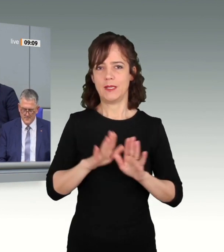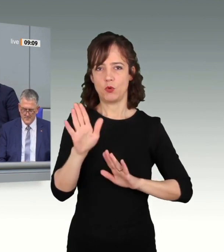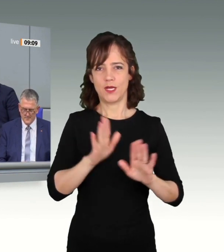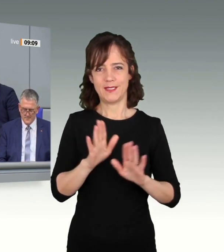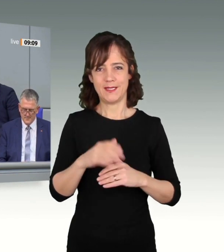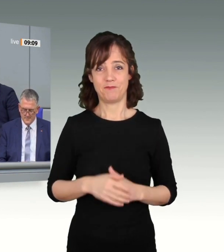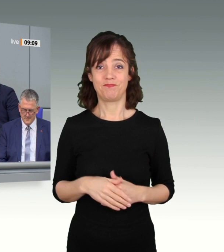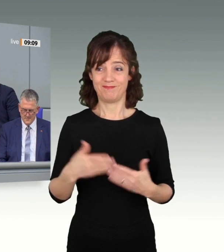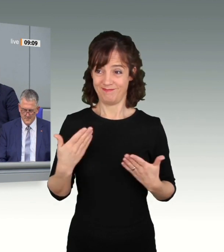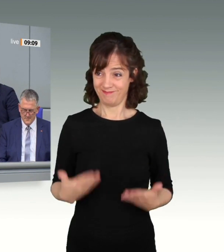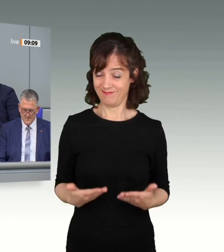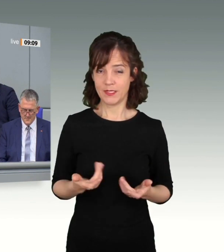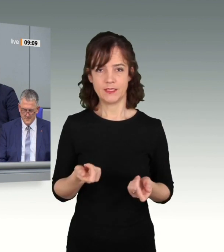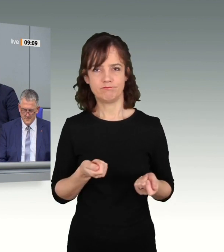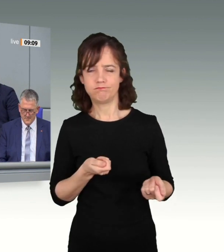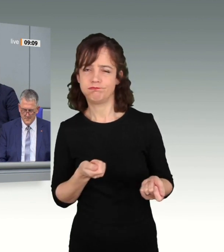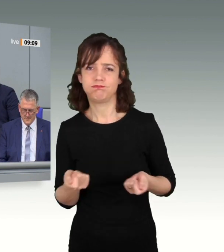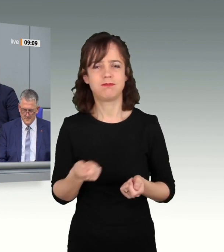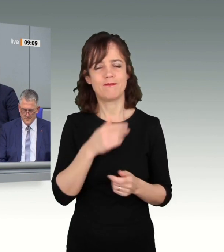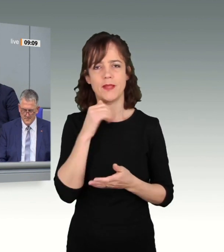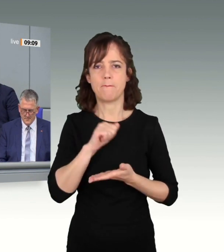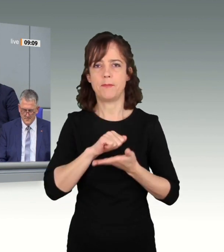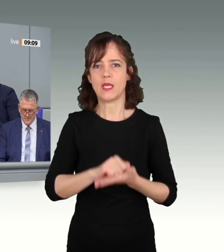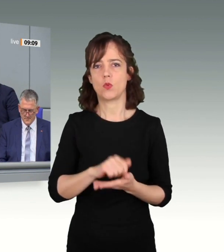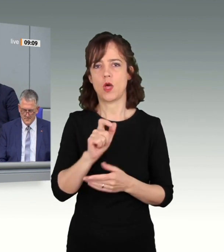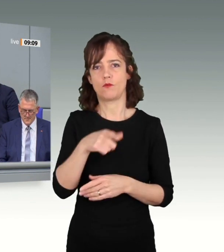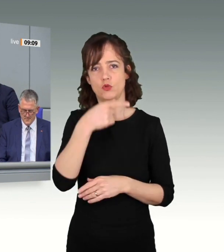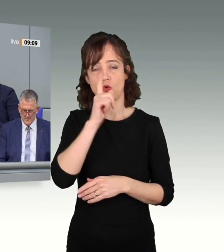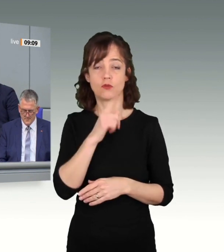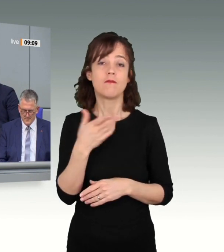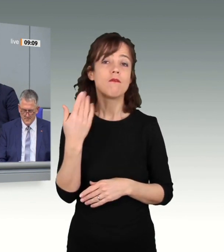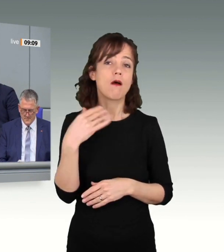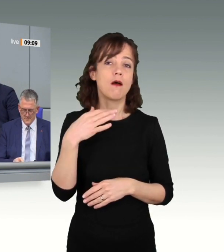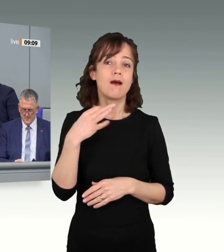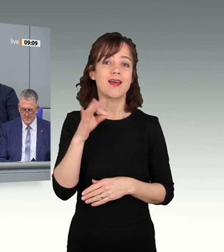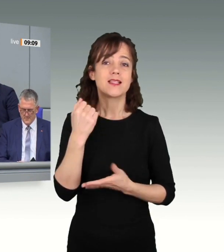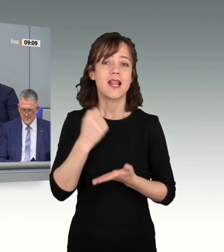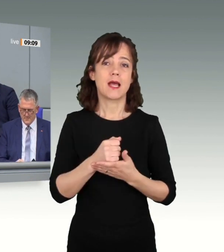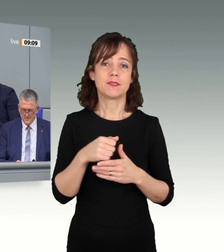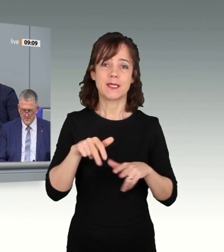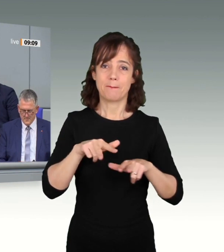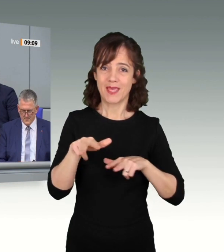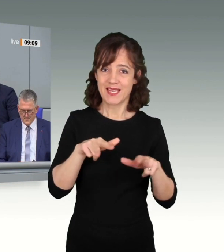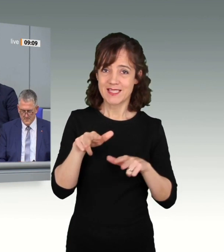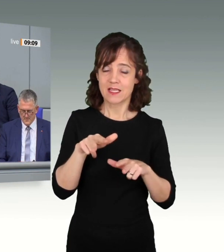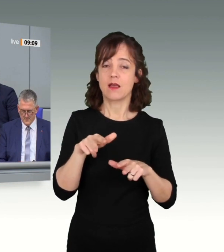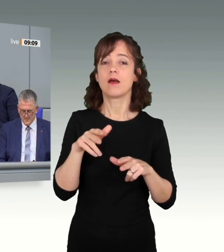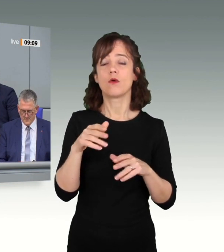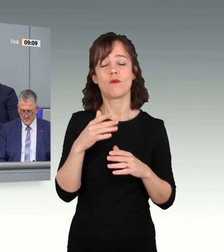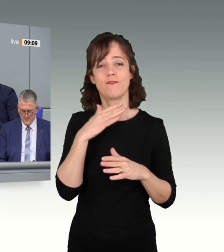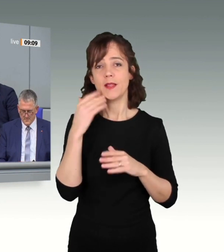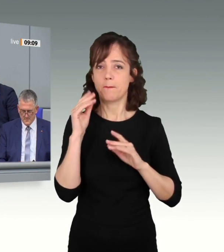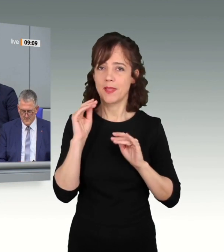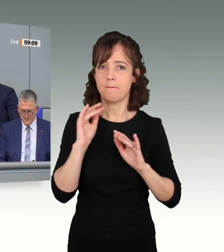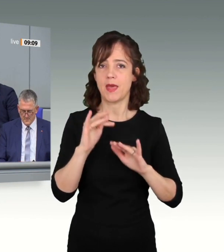vergangenen Jahrzehnten wie nur wenige geprägt. Als Kanzleramtsminister haben Sie maßgeblich die deutsch-deutschen Beziehungen